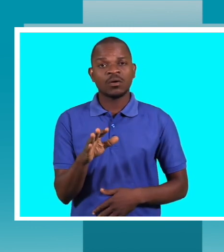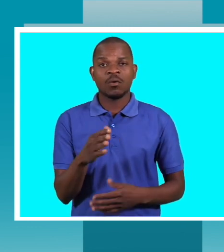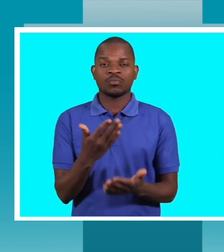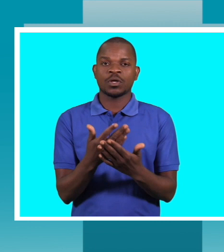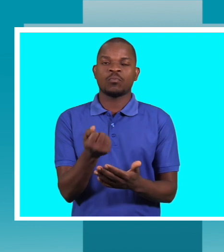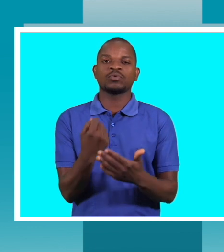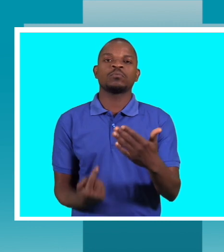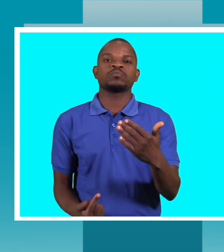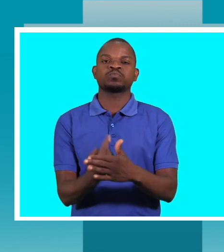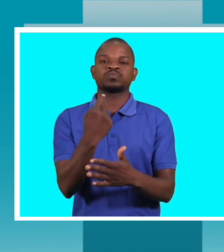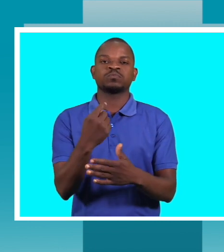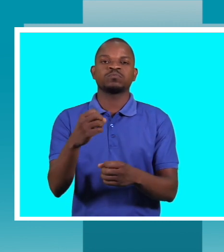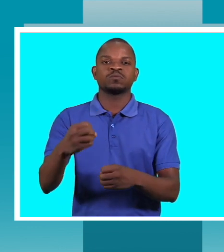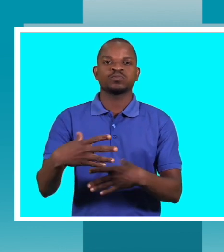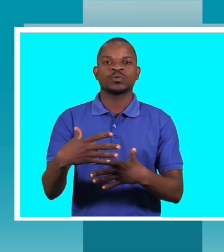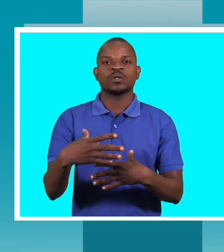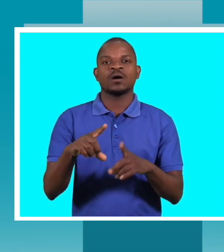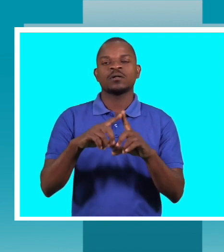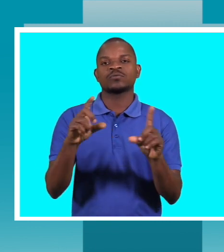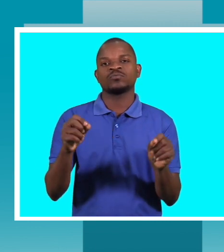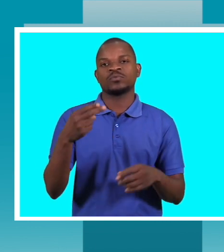esta pandemia.